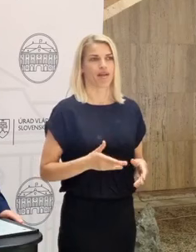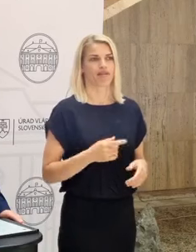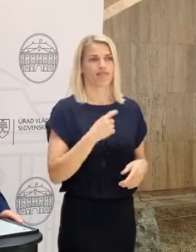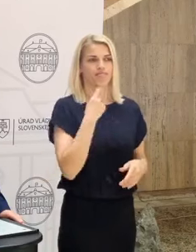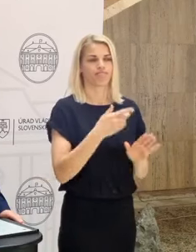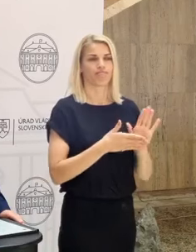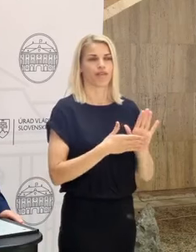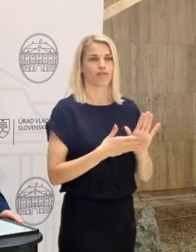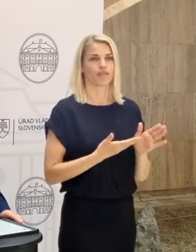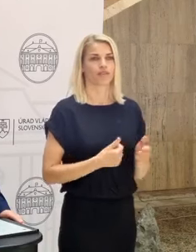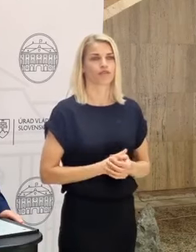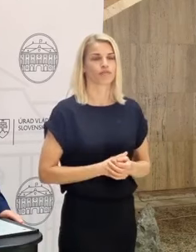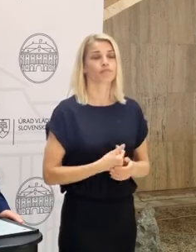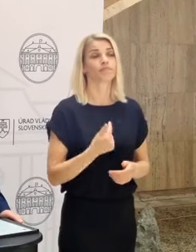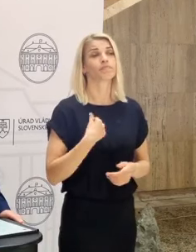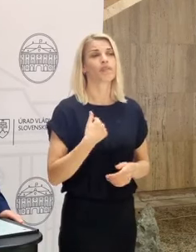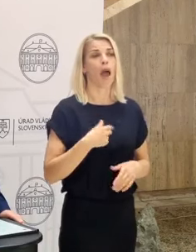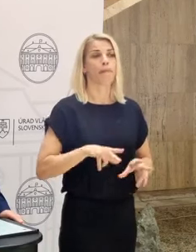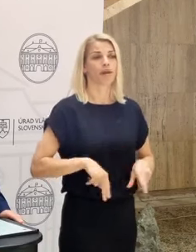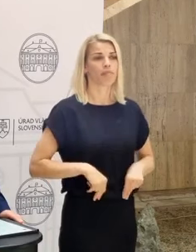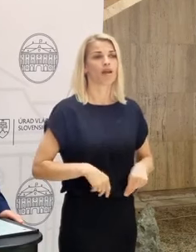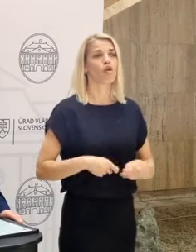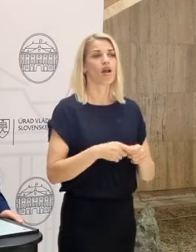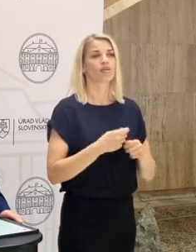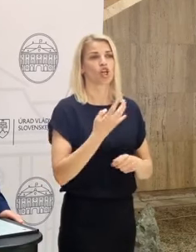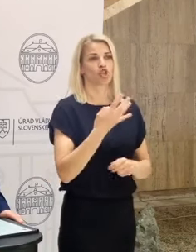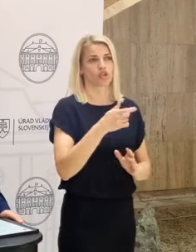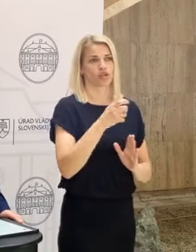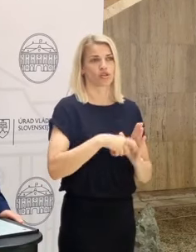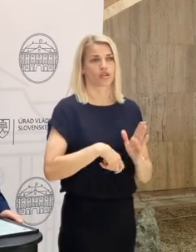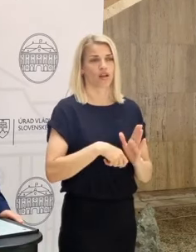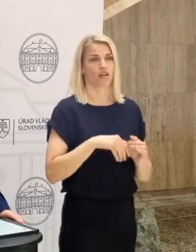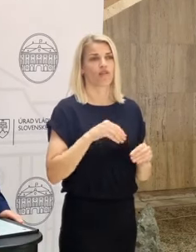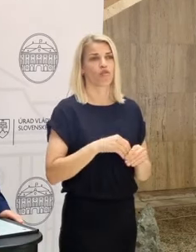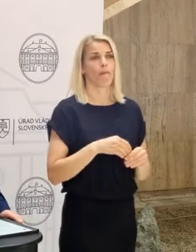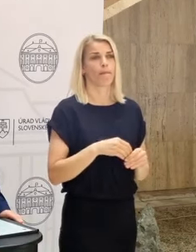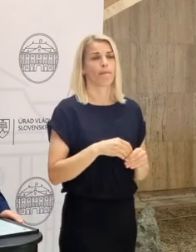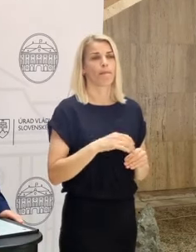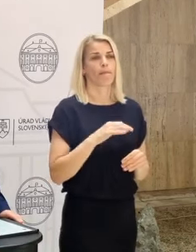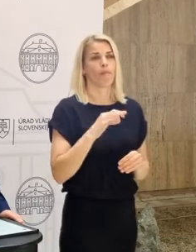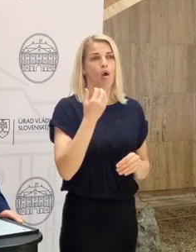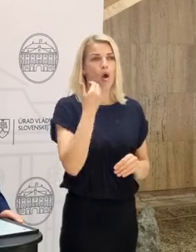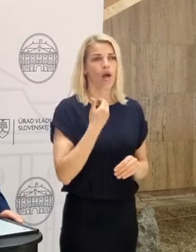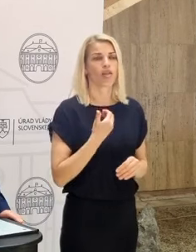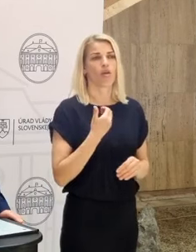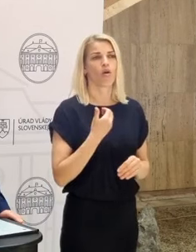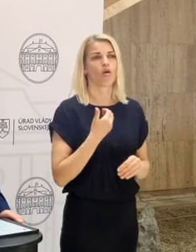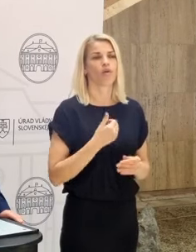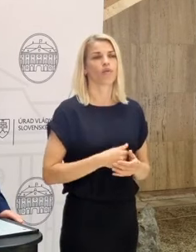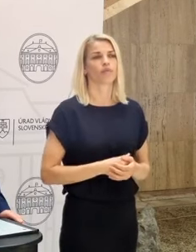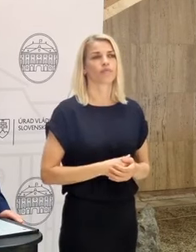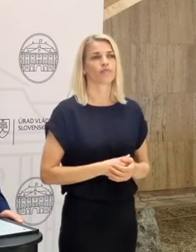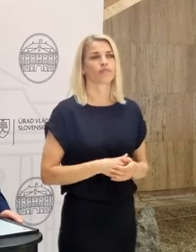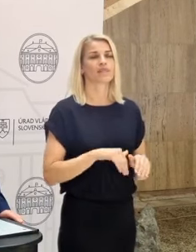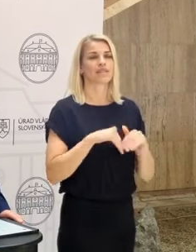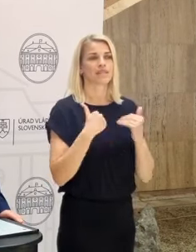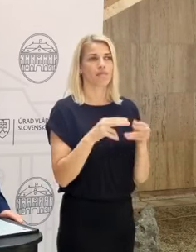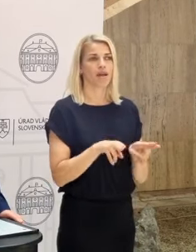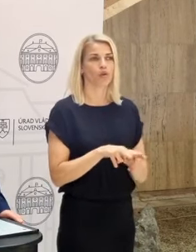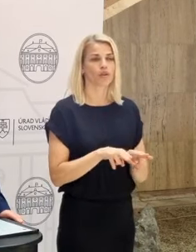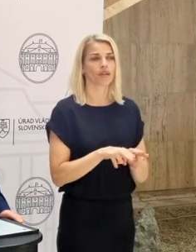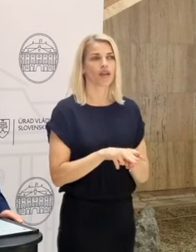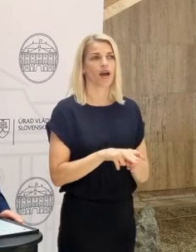premiérom koalície štyroch strán, ktorá pozostáva znúťa obyčajních ľudia a nezávislých osobností. Sme rodina,